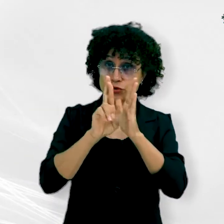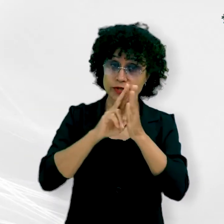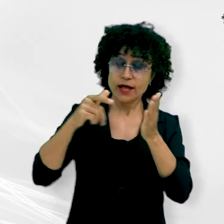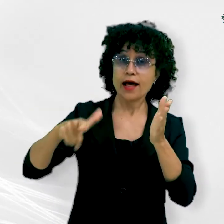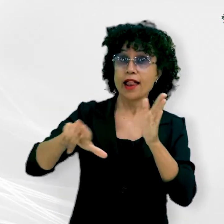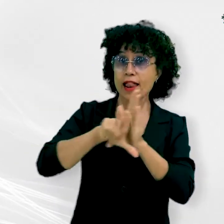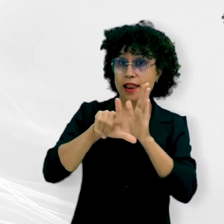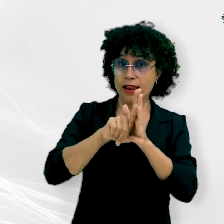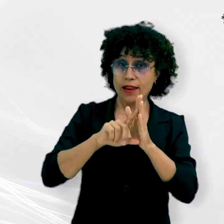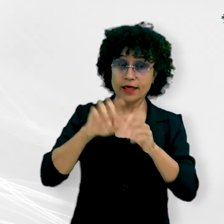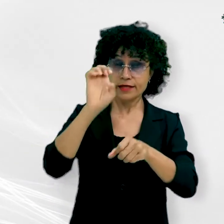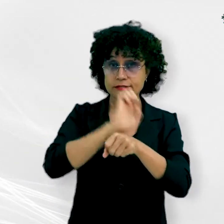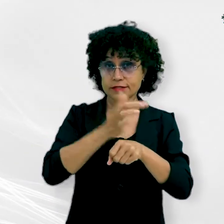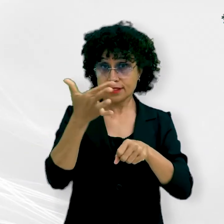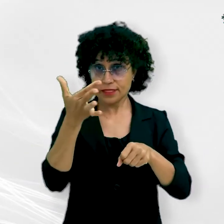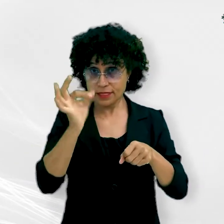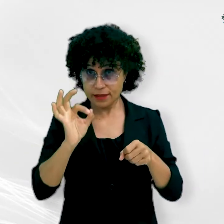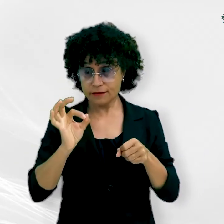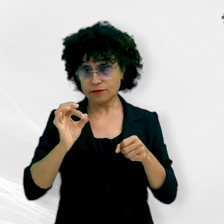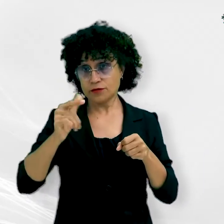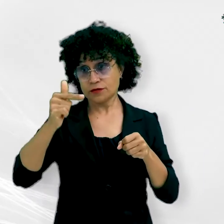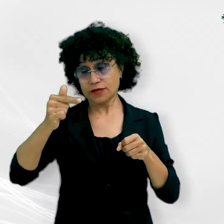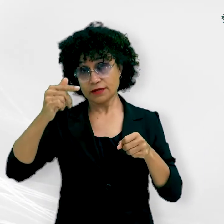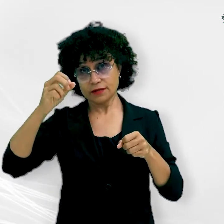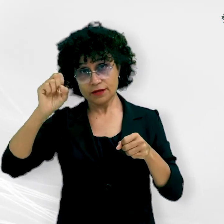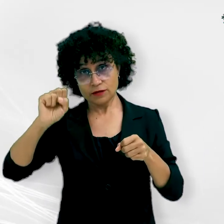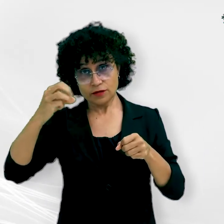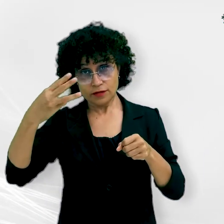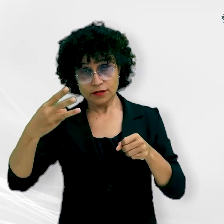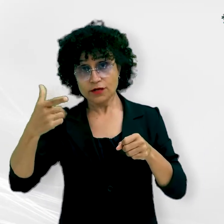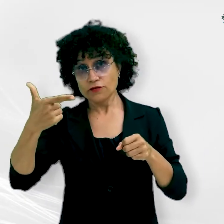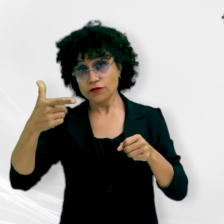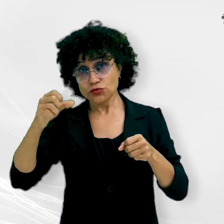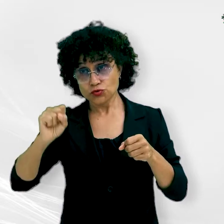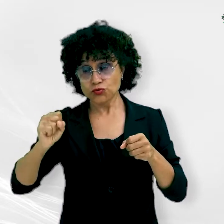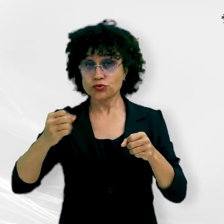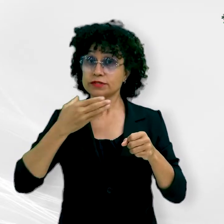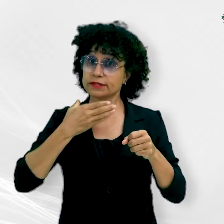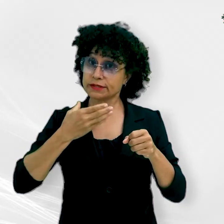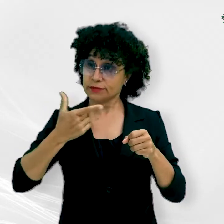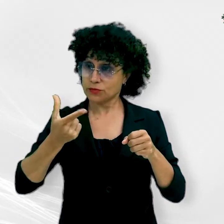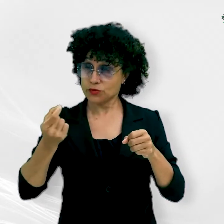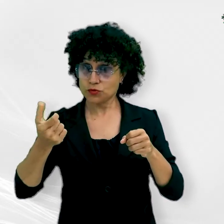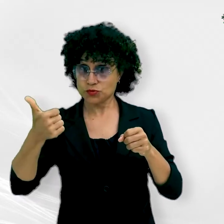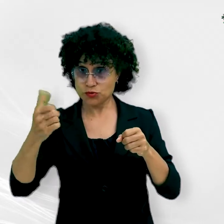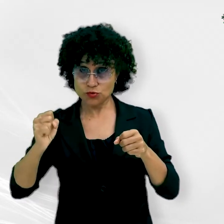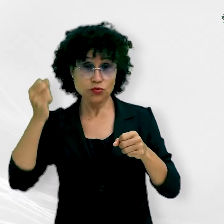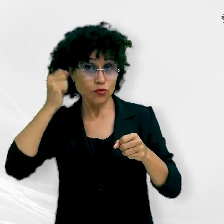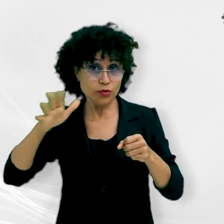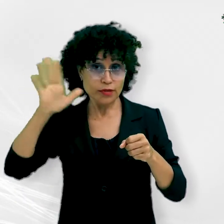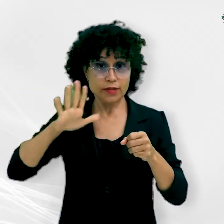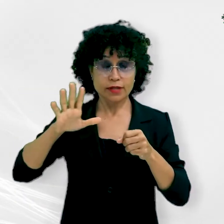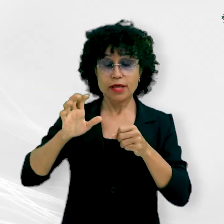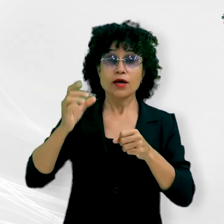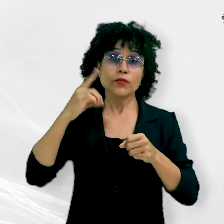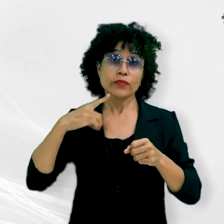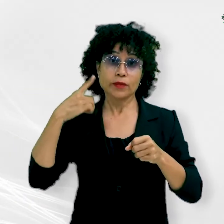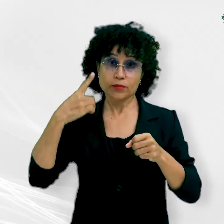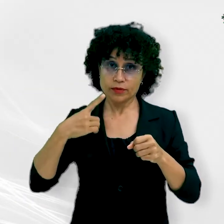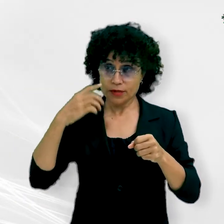aplicação da Lei Estadual 10.783, de 28 de dezembro de 2018, de autoria do deputado estadual